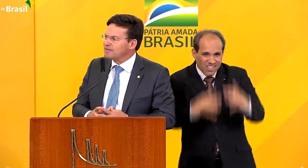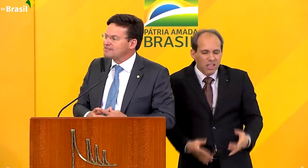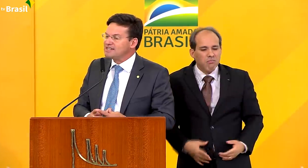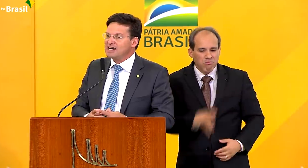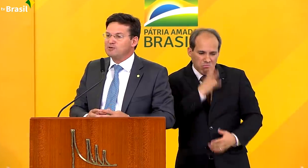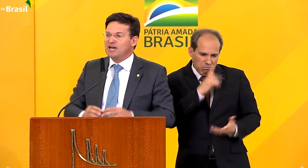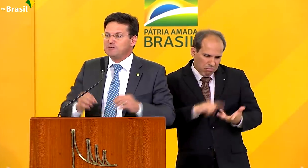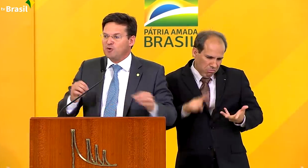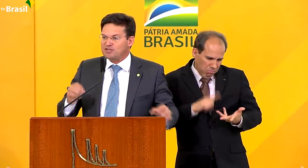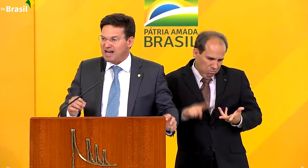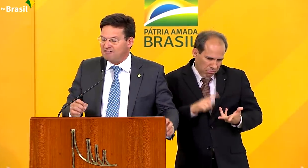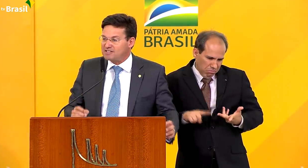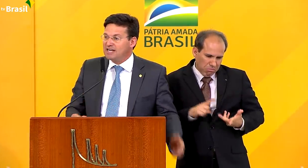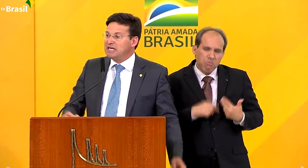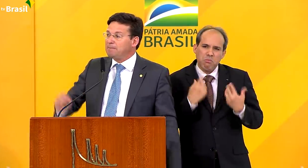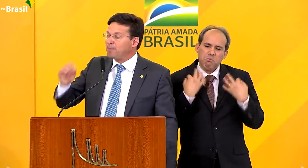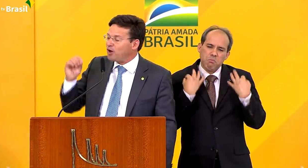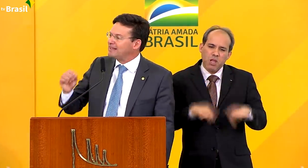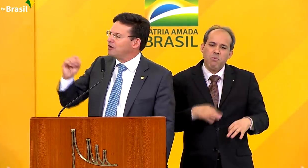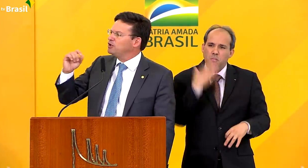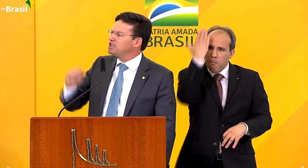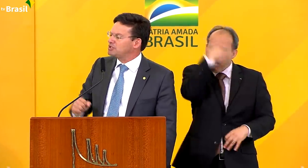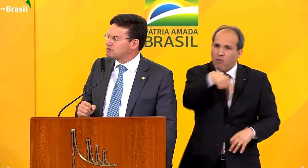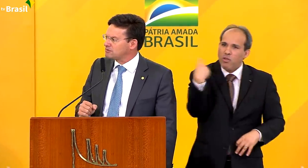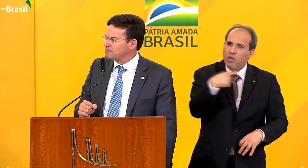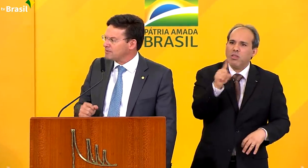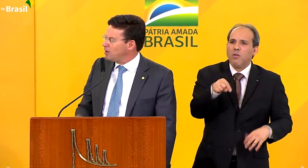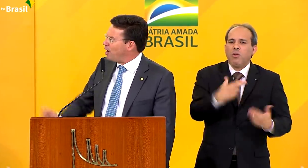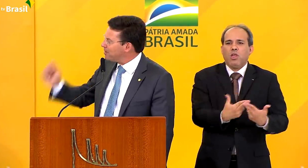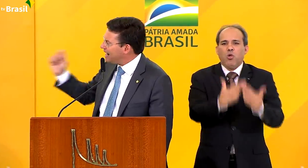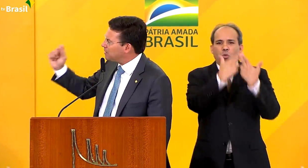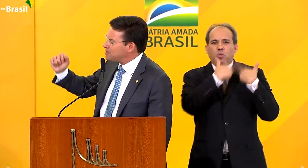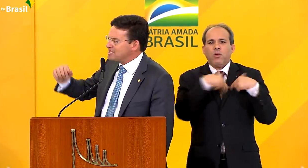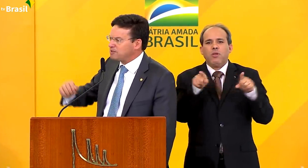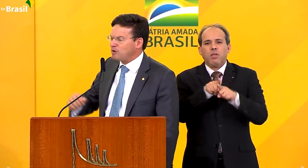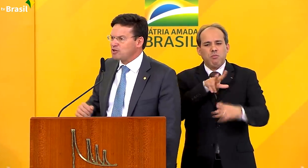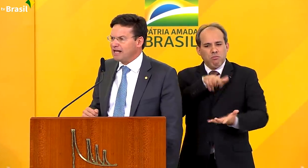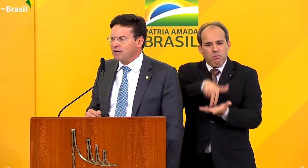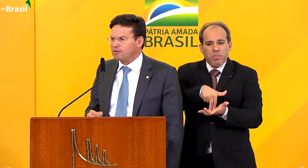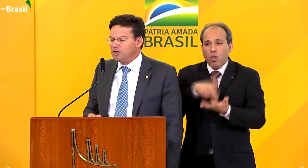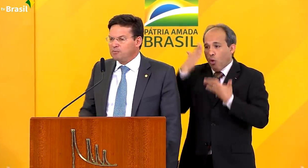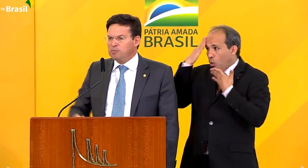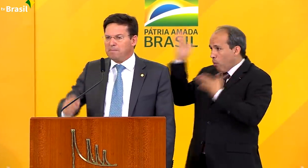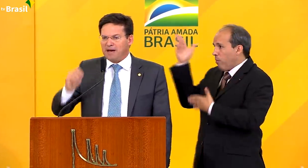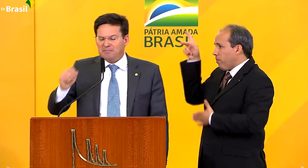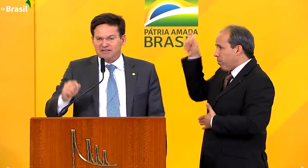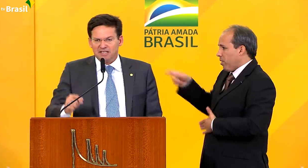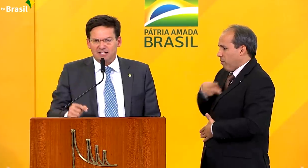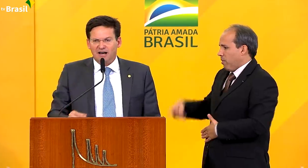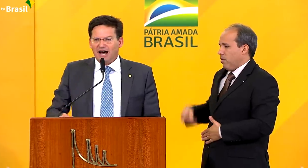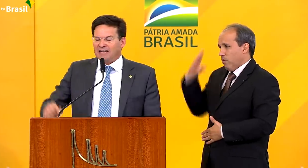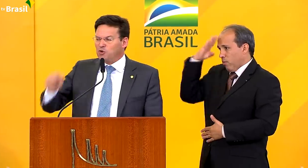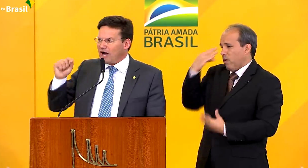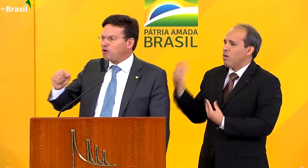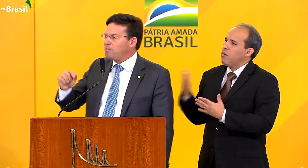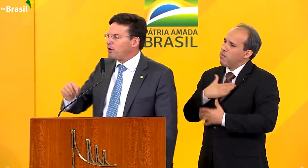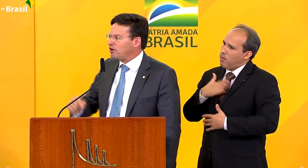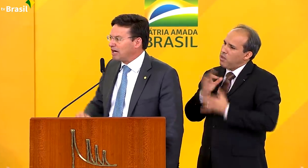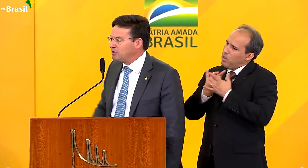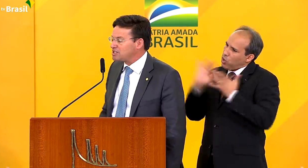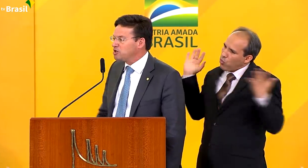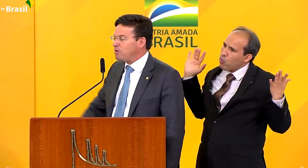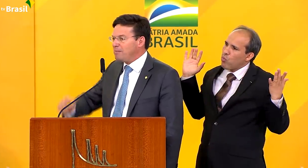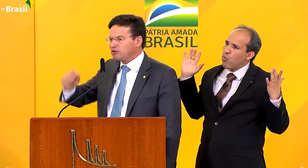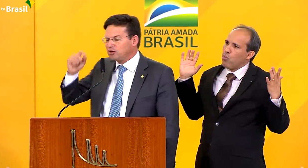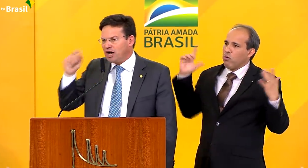nós sejamos responsáveis e protagonistas. Obrigado, presidente Bolsonaro, por me permitir atuar como